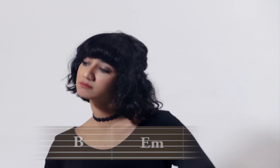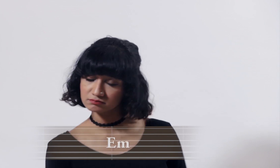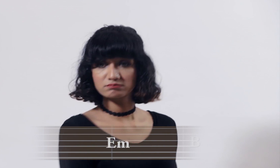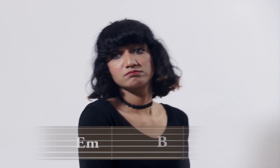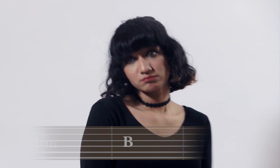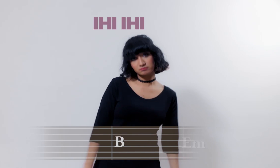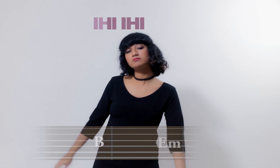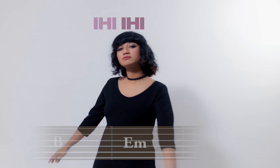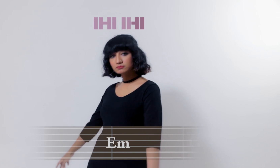Intro